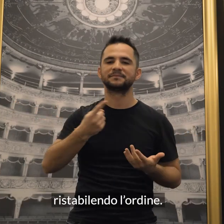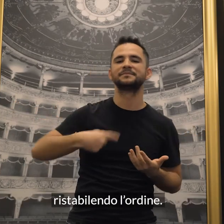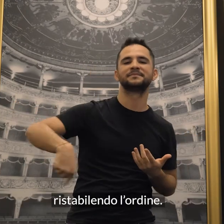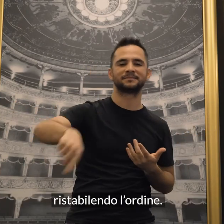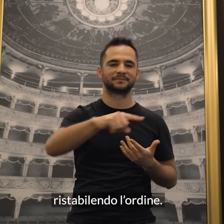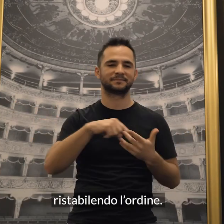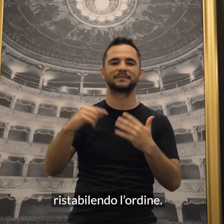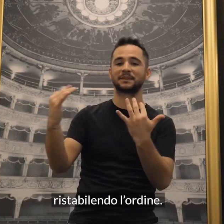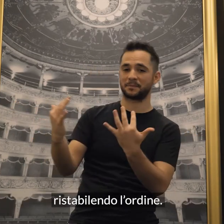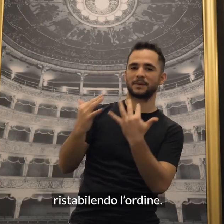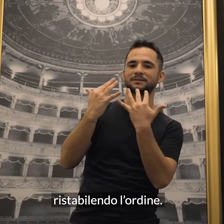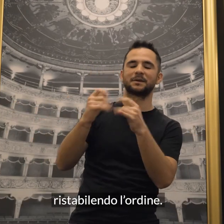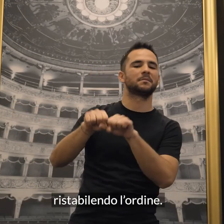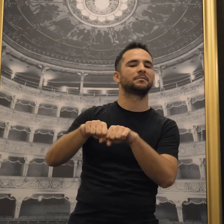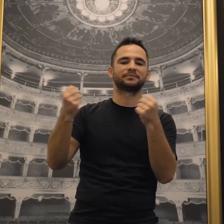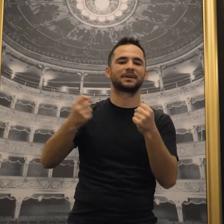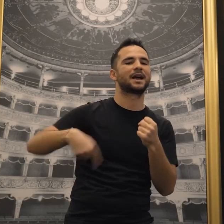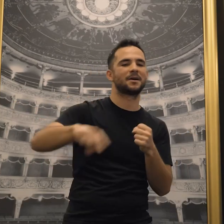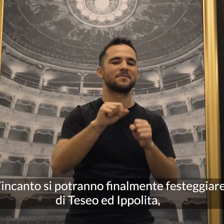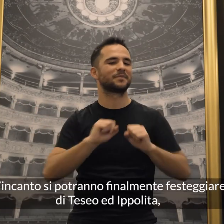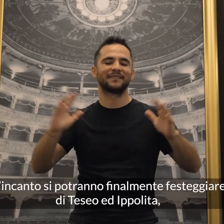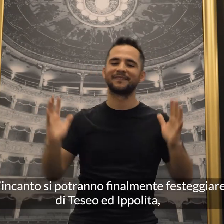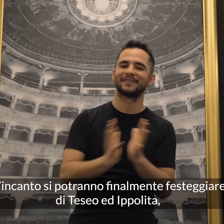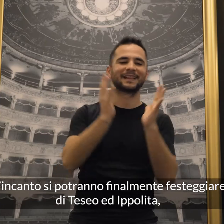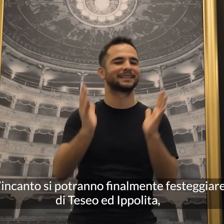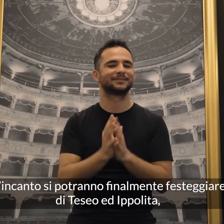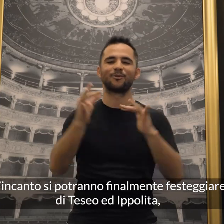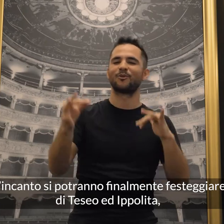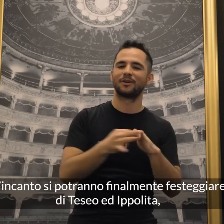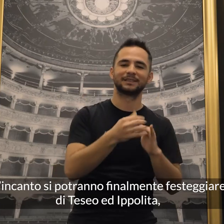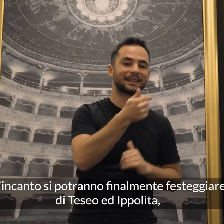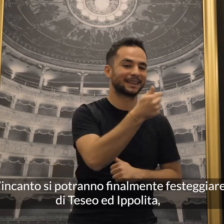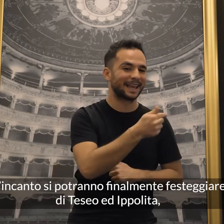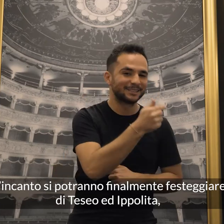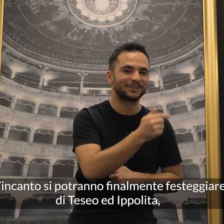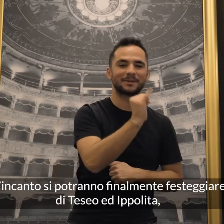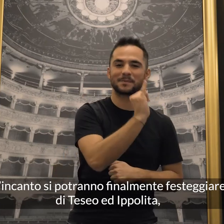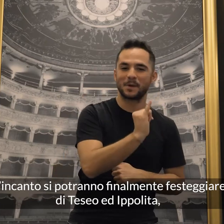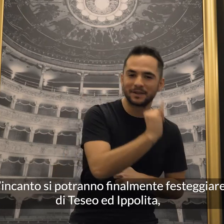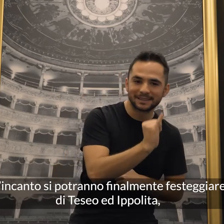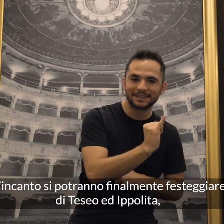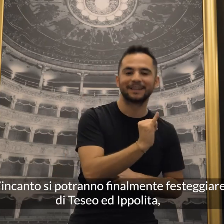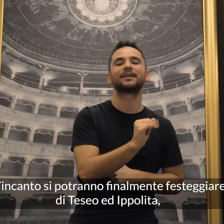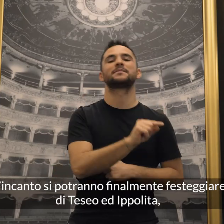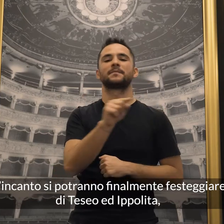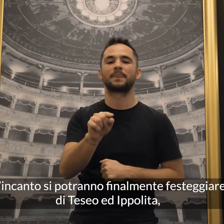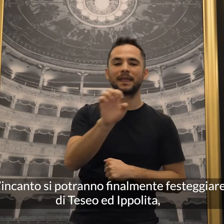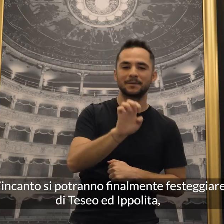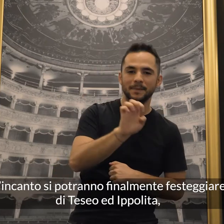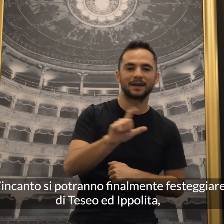ristabilendo l'ordine. Spezzato l'incanto, si potranno finalmente festeggiare le nozze di Teseo ed Ippolita,